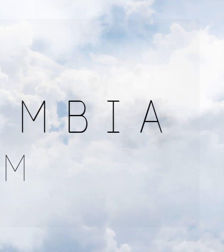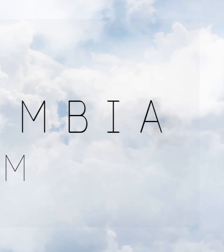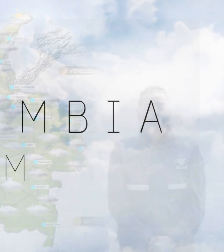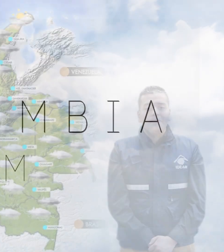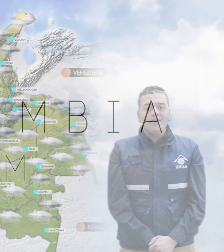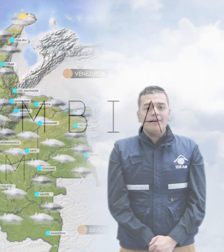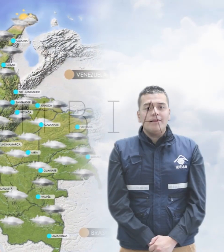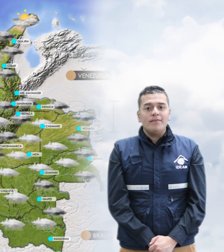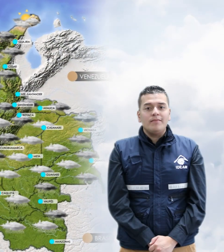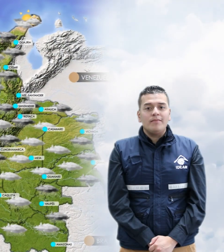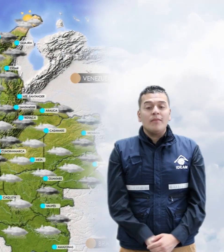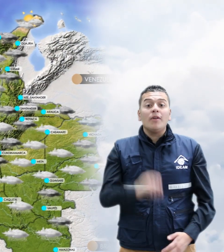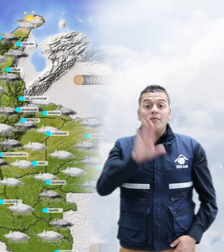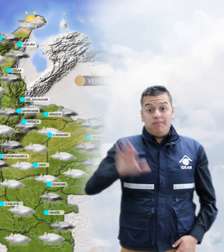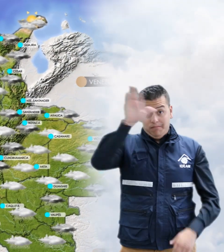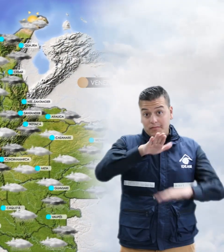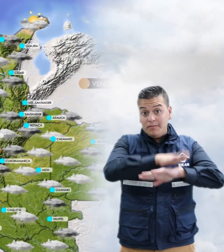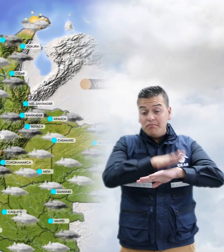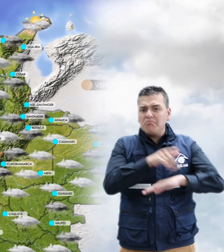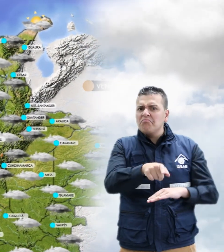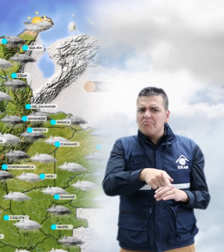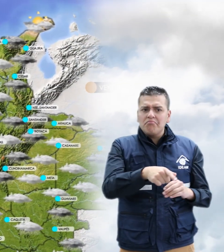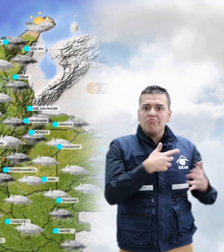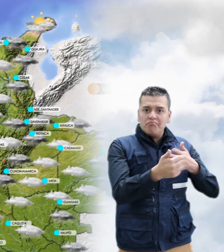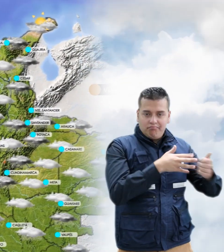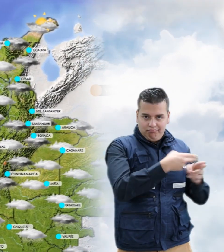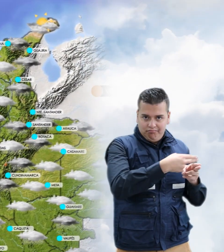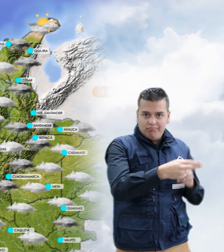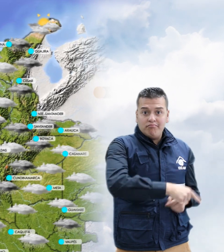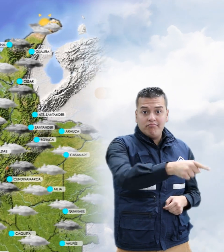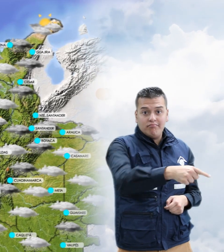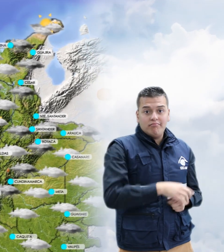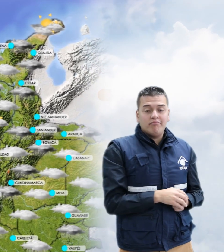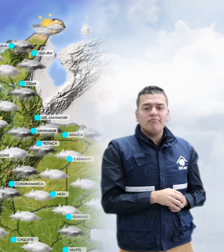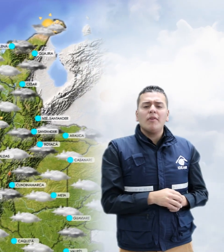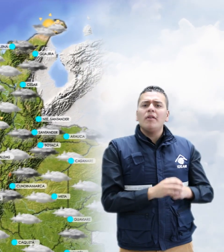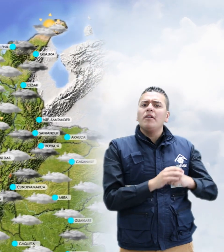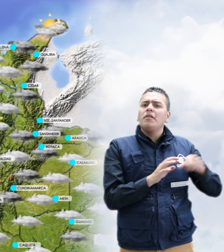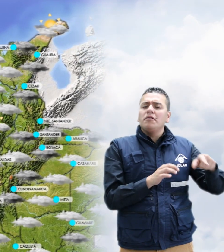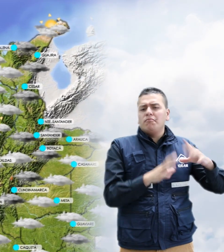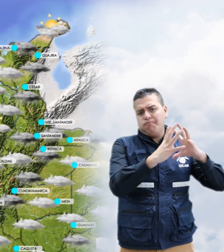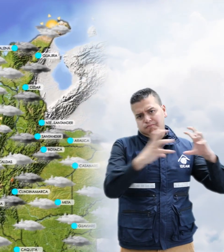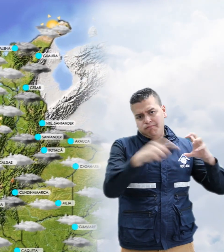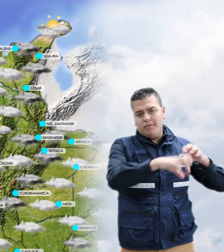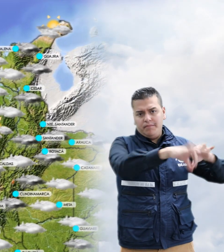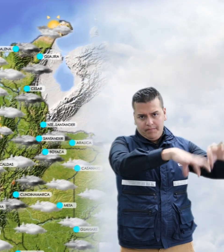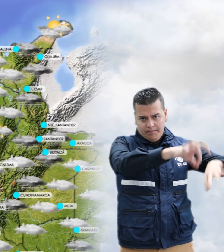A nivel nacional, para las horas de la tarde, sobre el archipiélago de San Andrés y Provencia, algunas condiciones nubosas y llovinas dispersas.